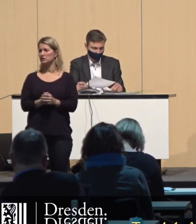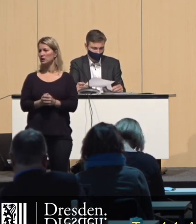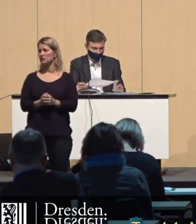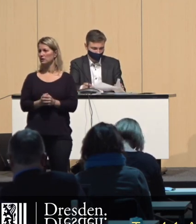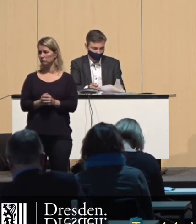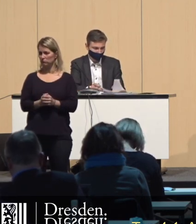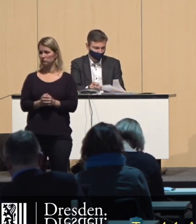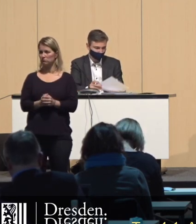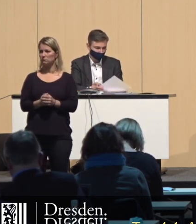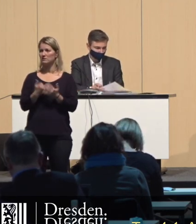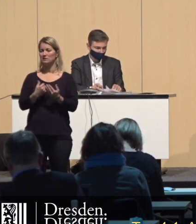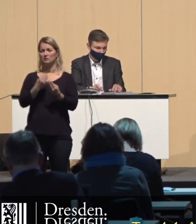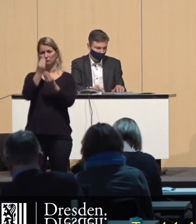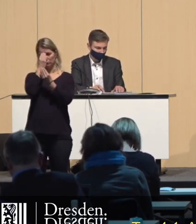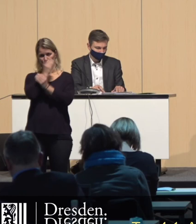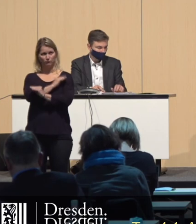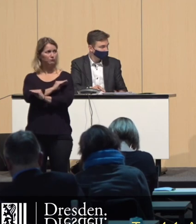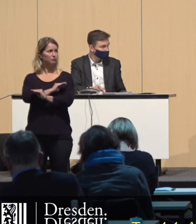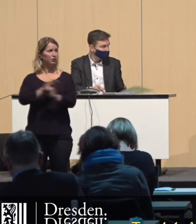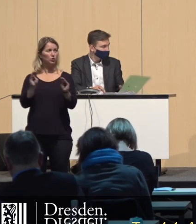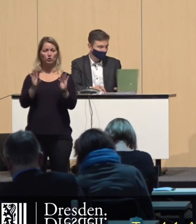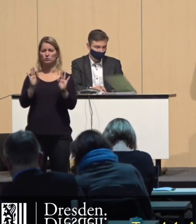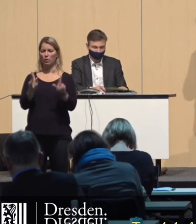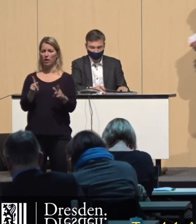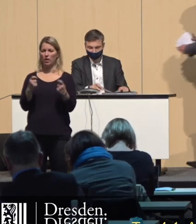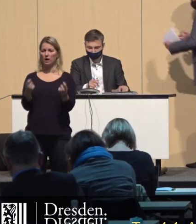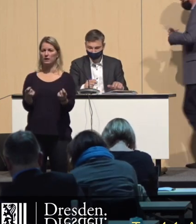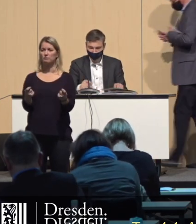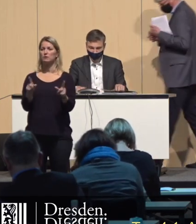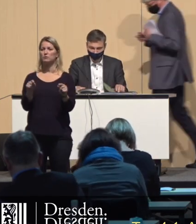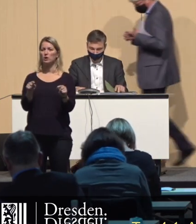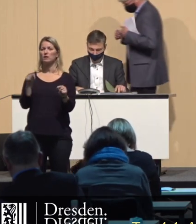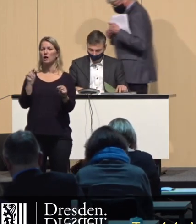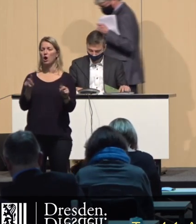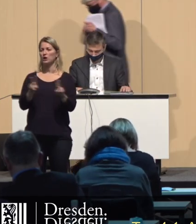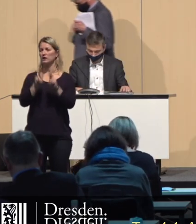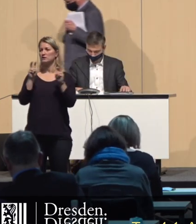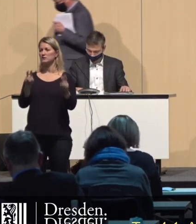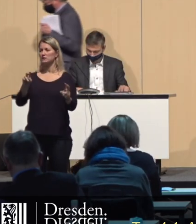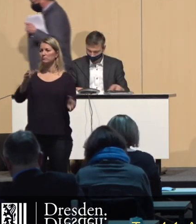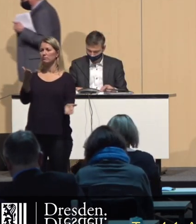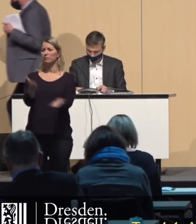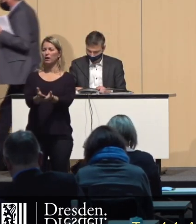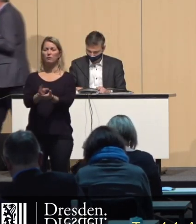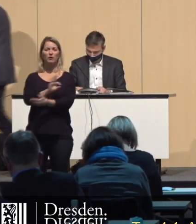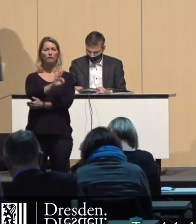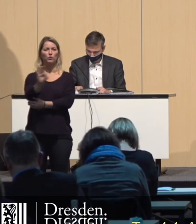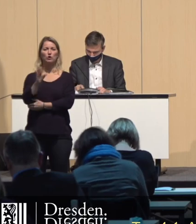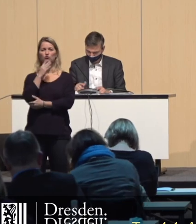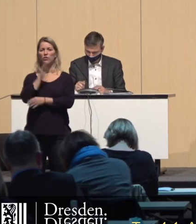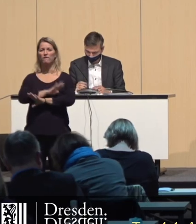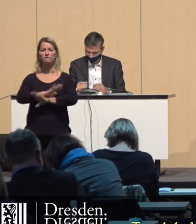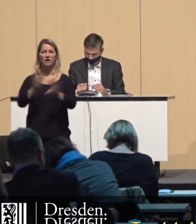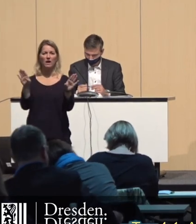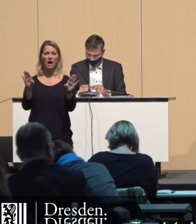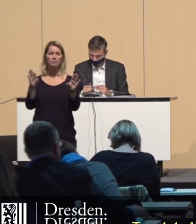Verkündung dieses Ergebnisses beende ich die heutige Stadtratssitzung. Wünsche Ihnen einen schönen Feierabend und